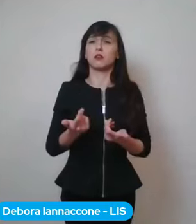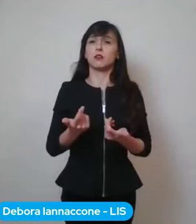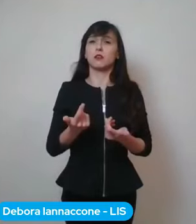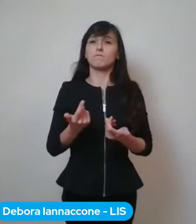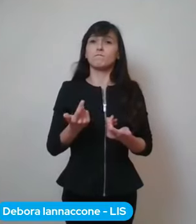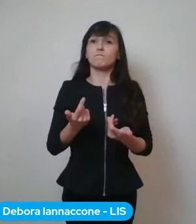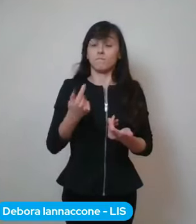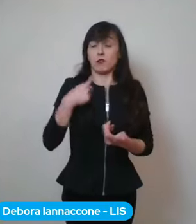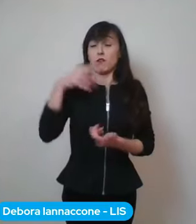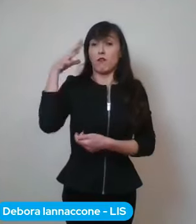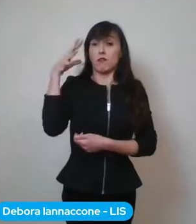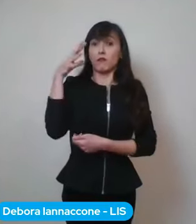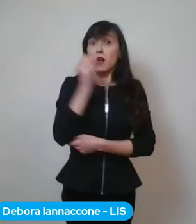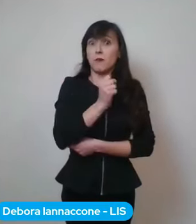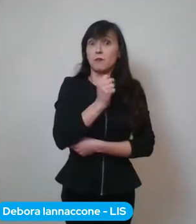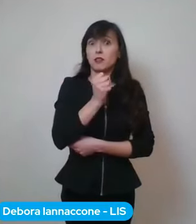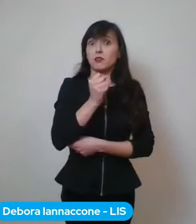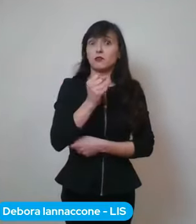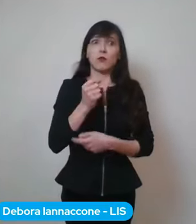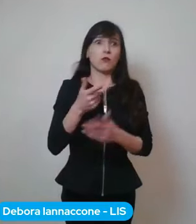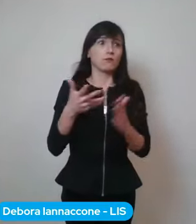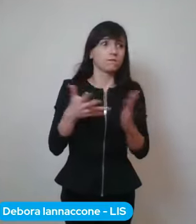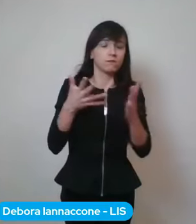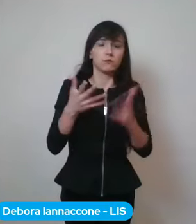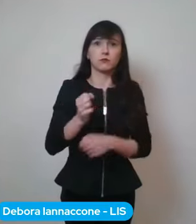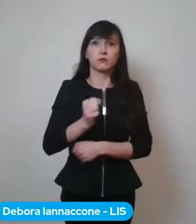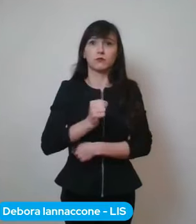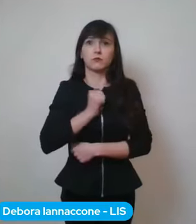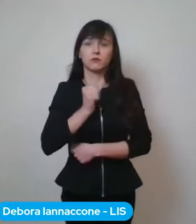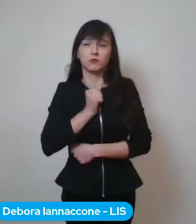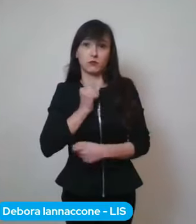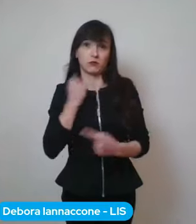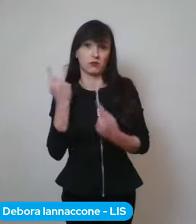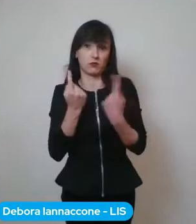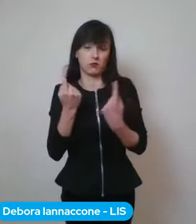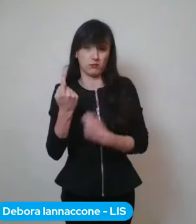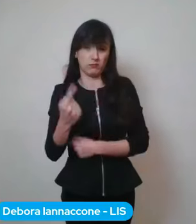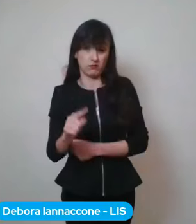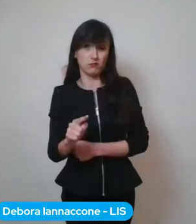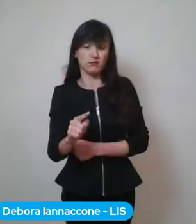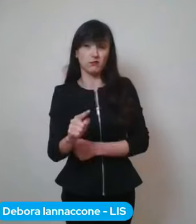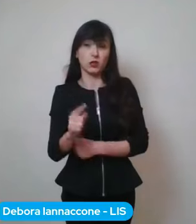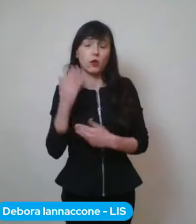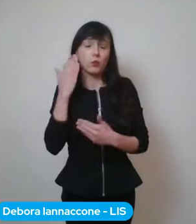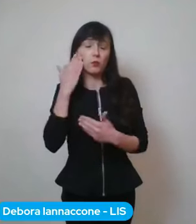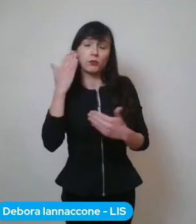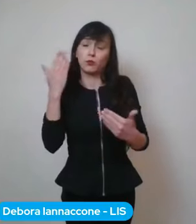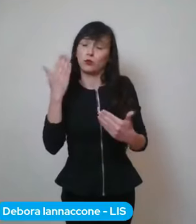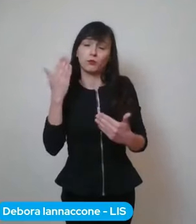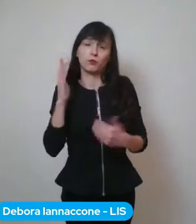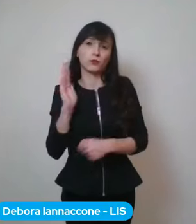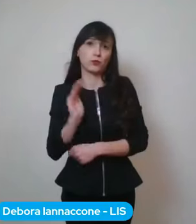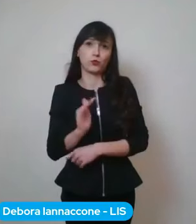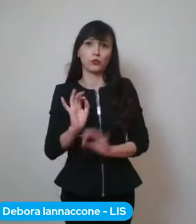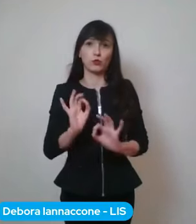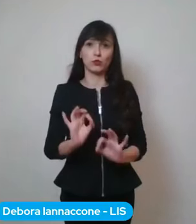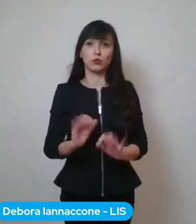disagio e la sofferenza che purtroppo dobbiamo nuovamente riaffrontare.